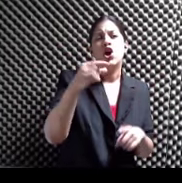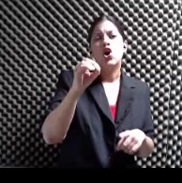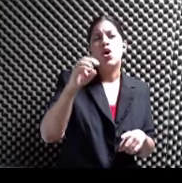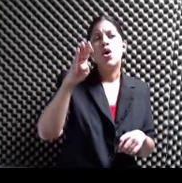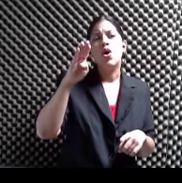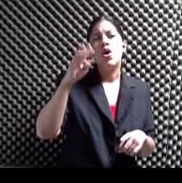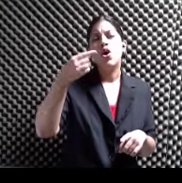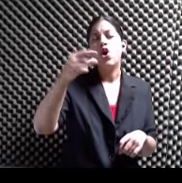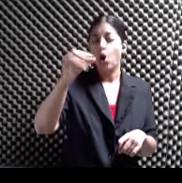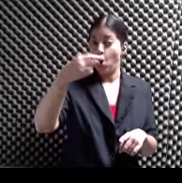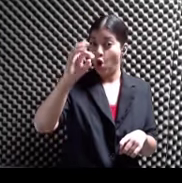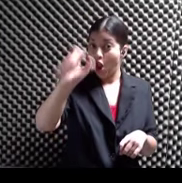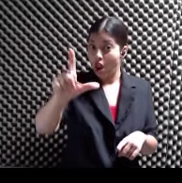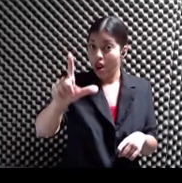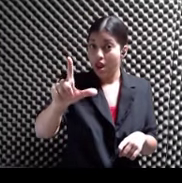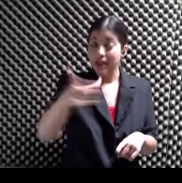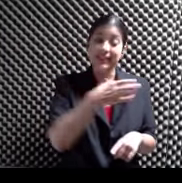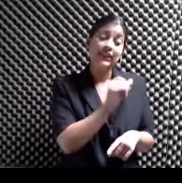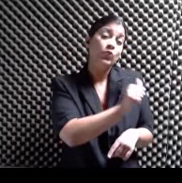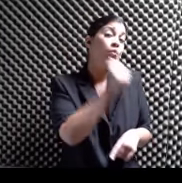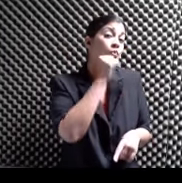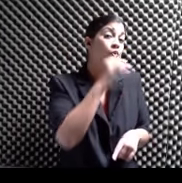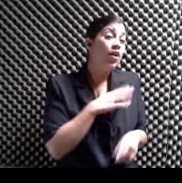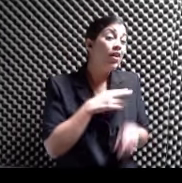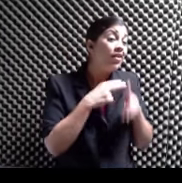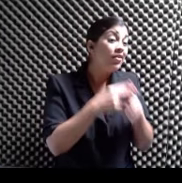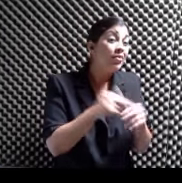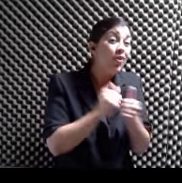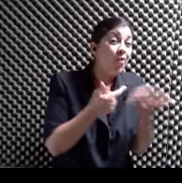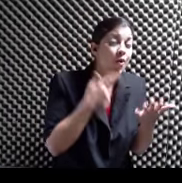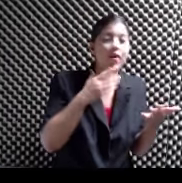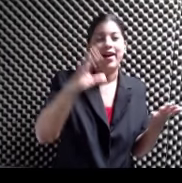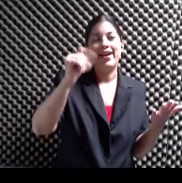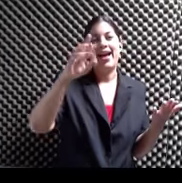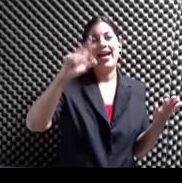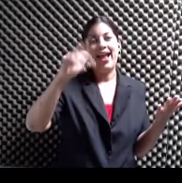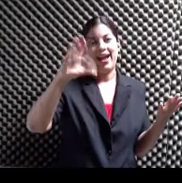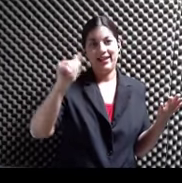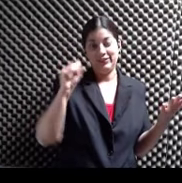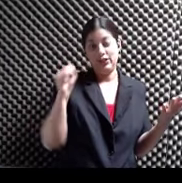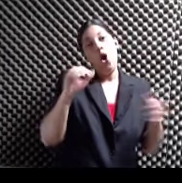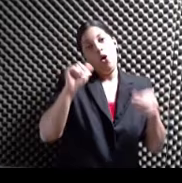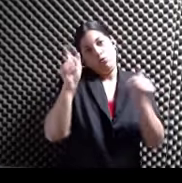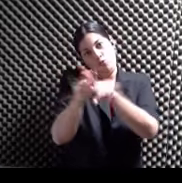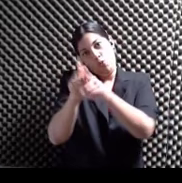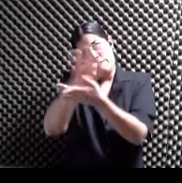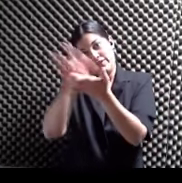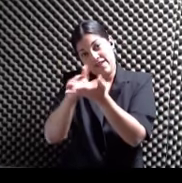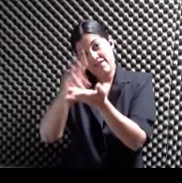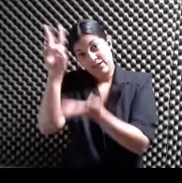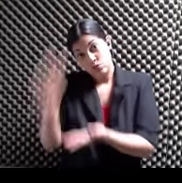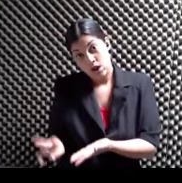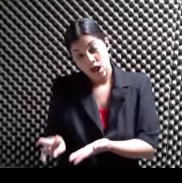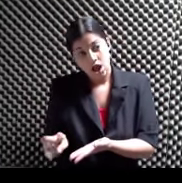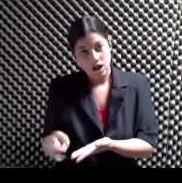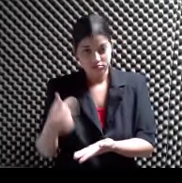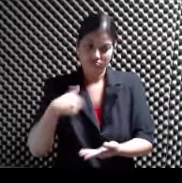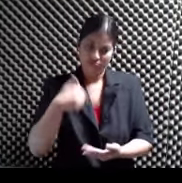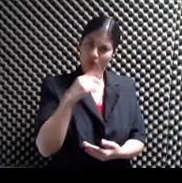Gogol Y la mujer de Gogol Se llamaba Caracas Como la capital de Venezuela Y era inflable Entonces ellos tuvieron Un hijo inflable Y todo eso